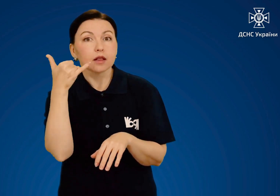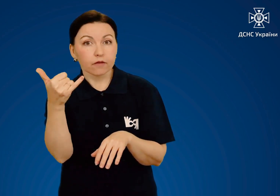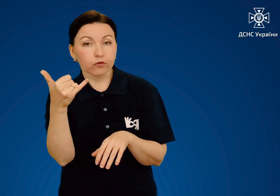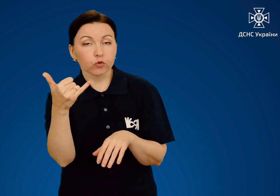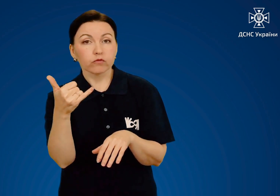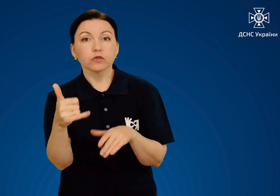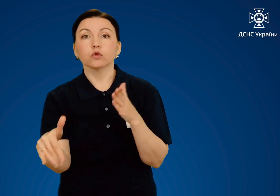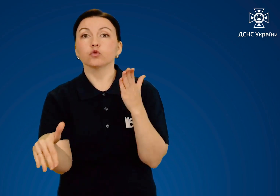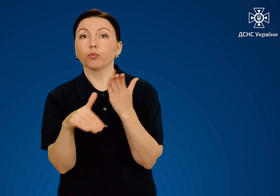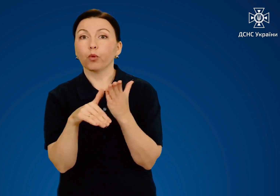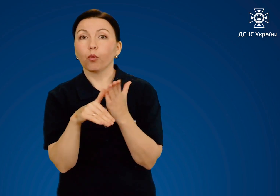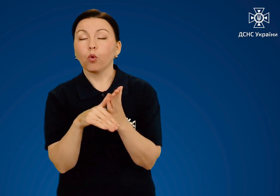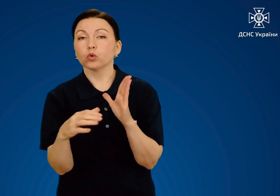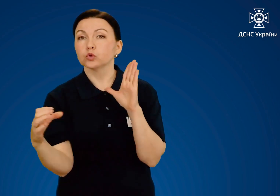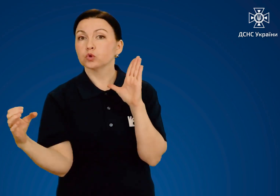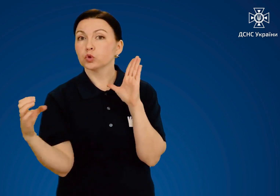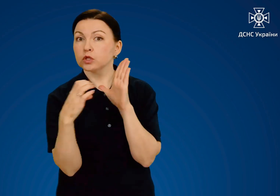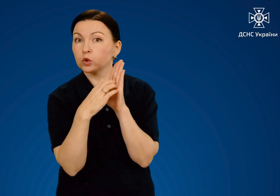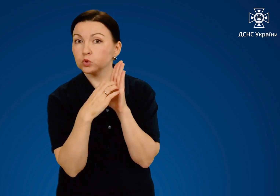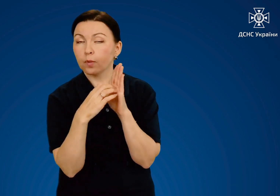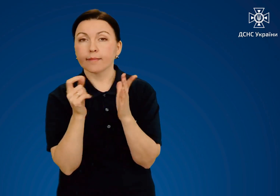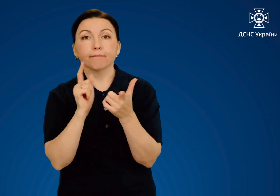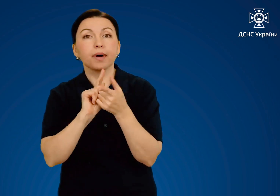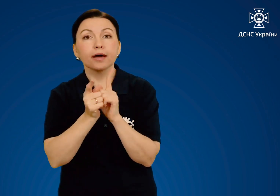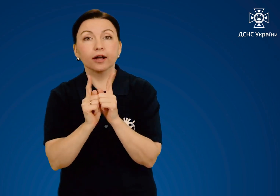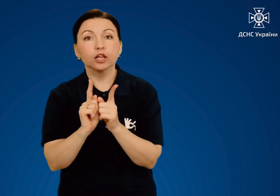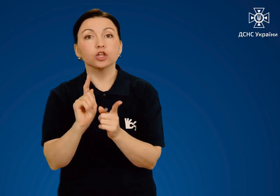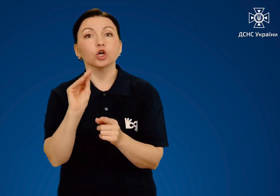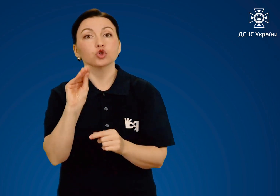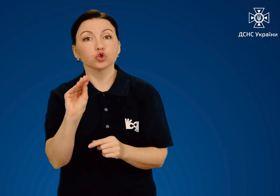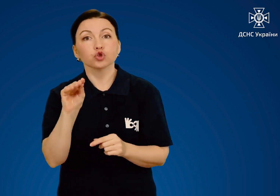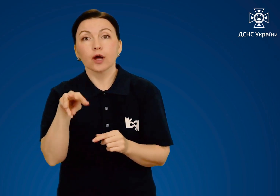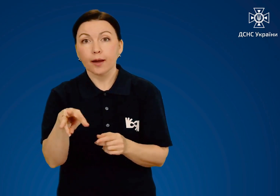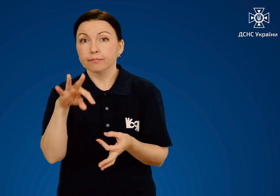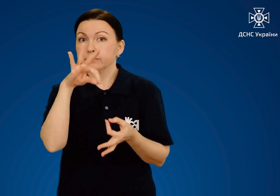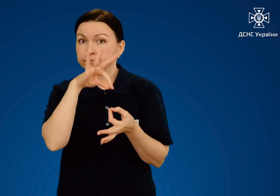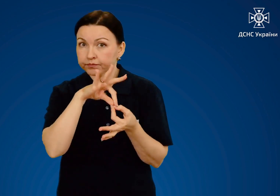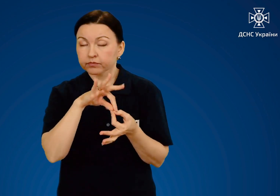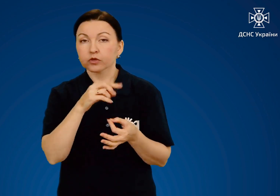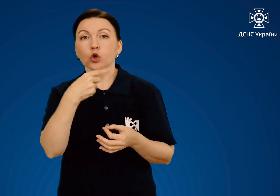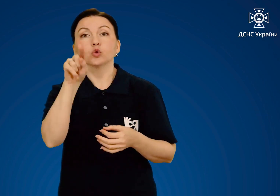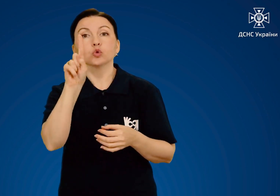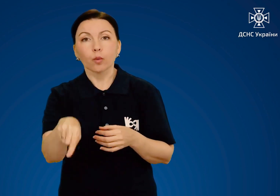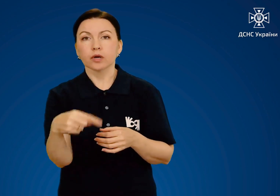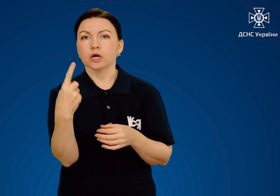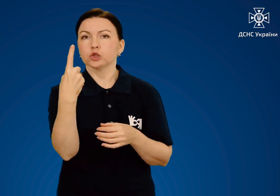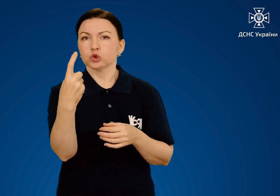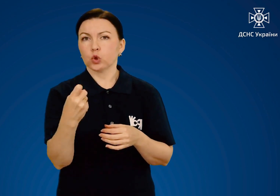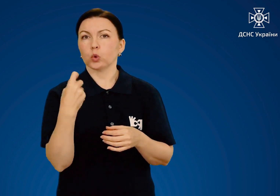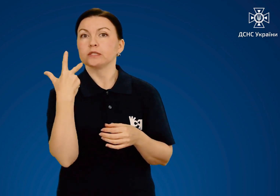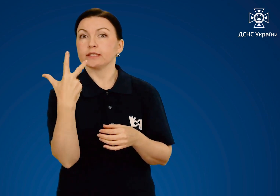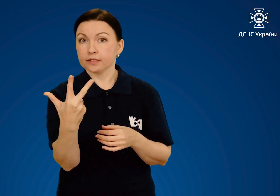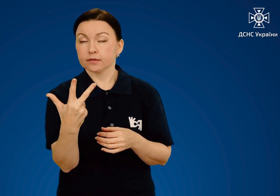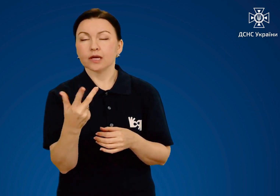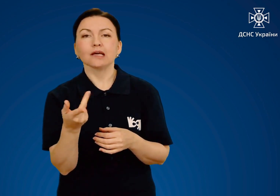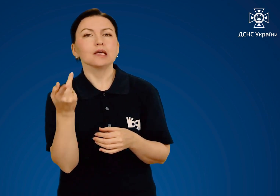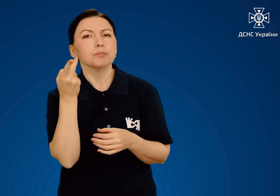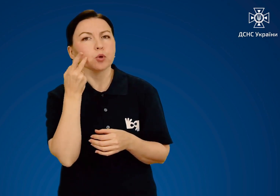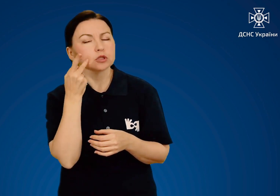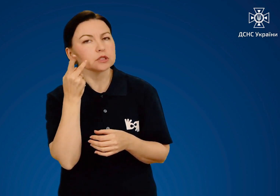зателефонувавши за допомогою застосунку перекладача М за номером 103. І